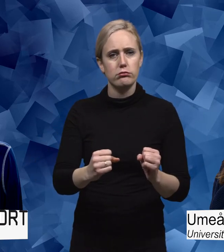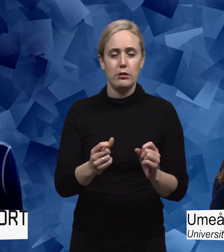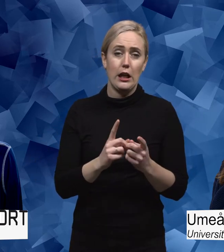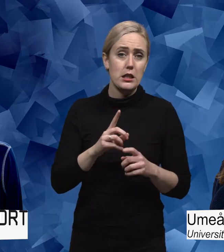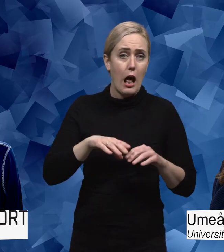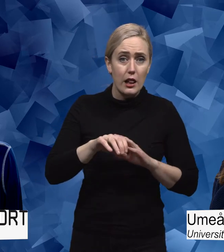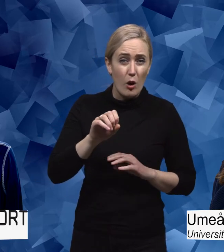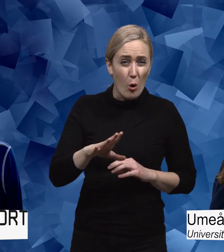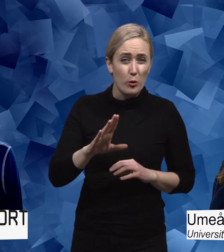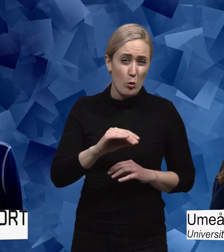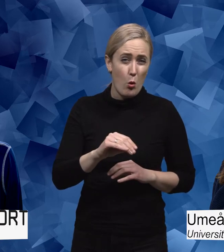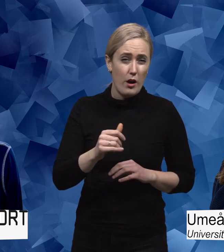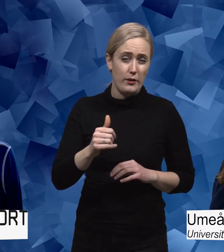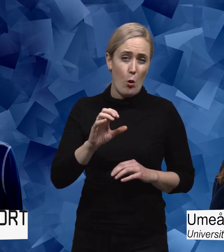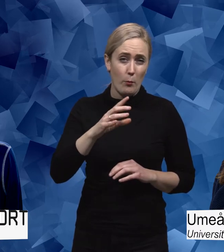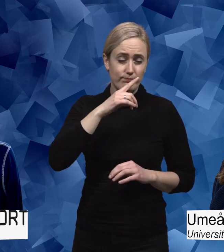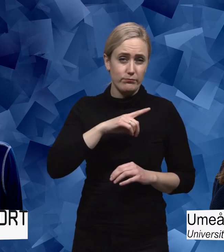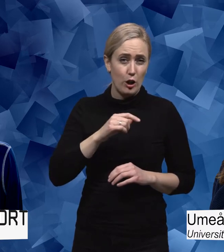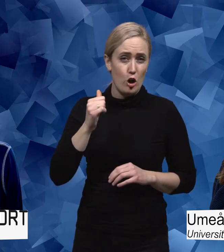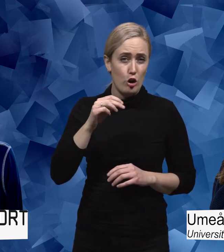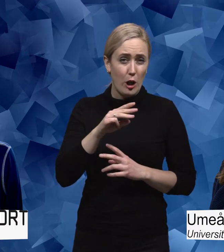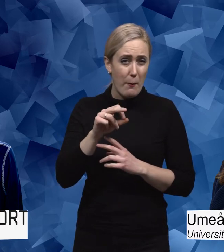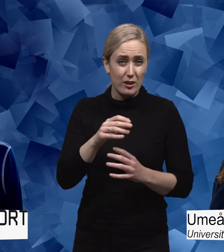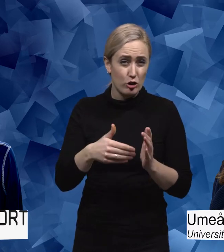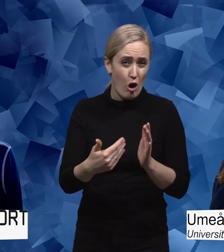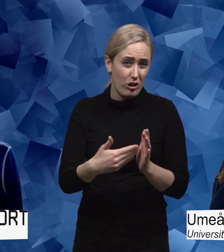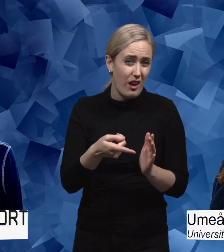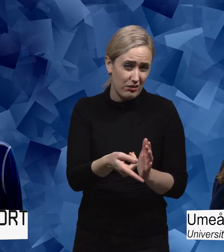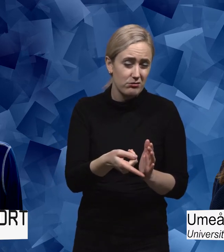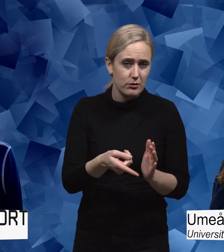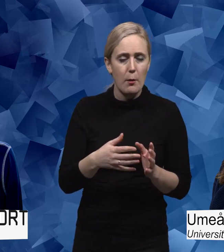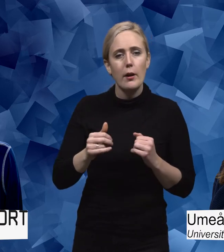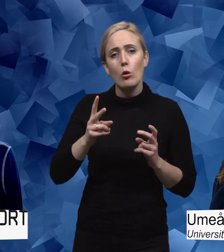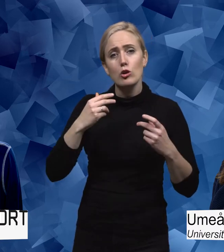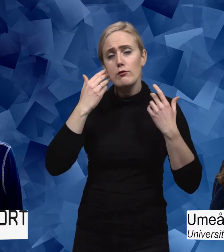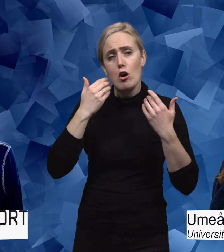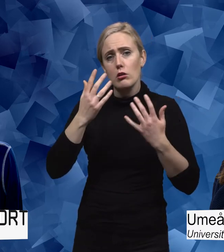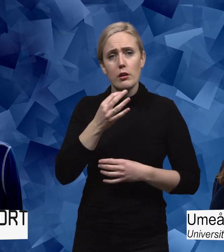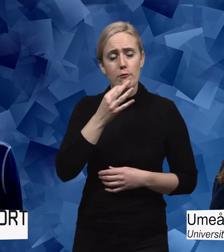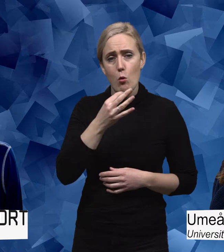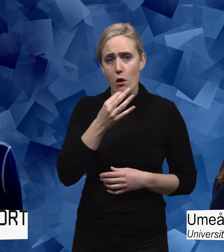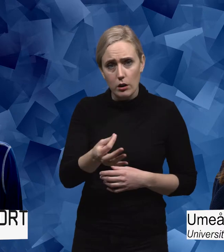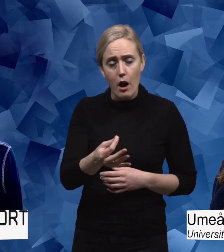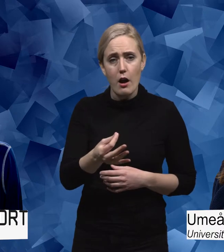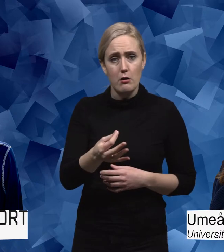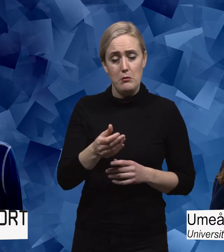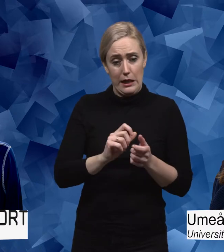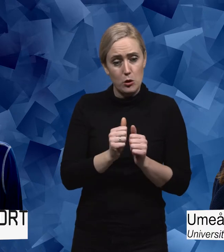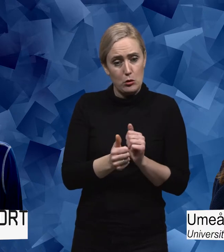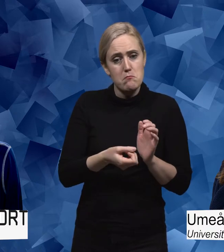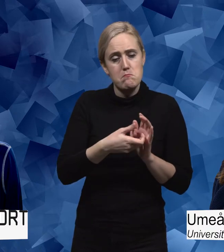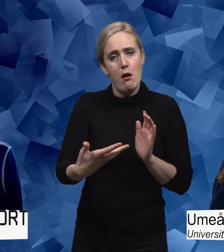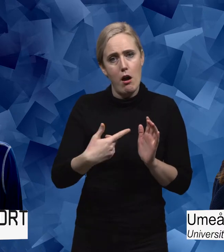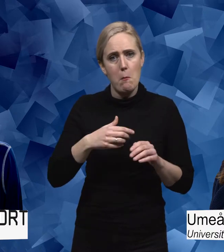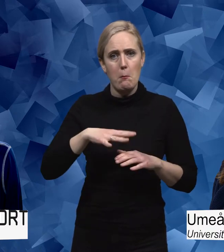man har en förvärvadrygg med skada till exempel. Men sen är det ju en vardaglig fråga också. Att idrotten kan ju också göra att man